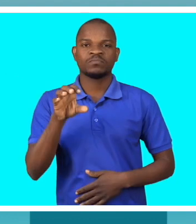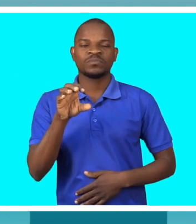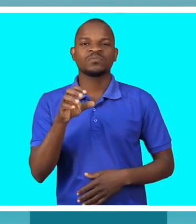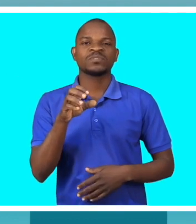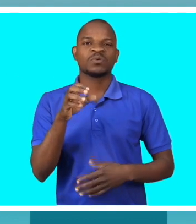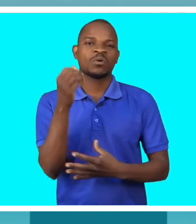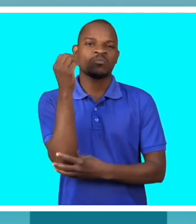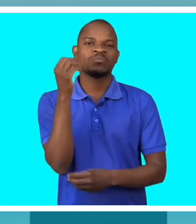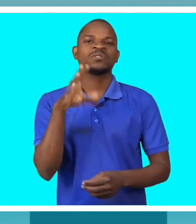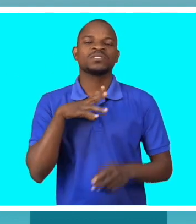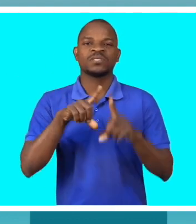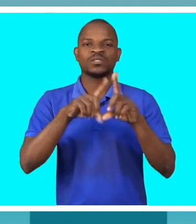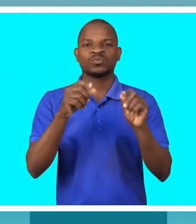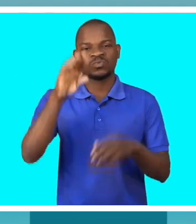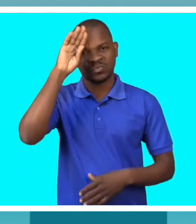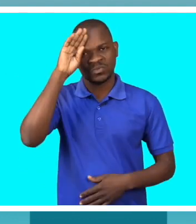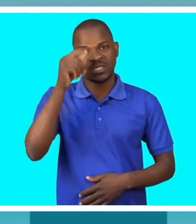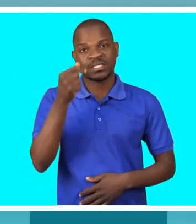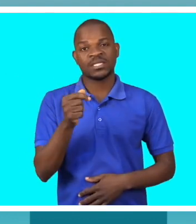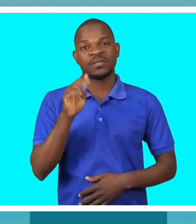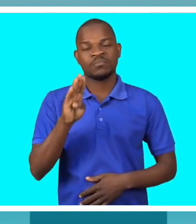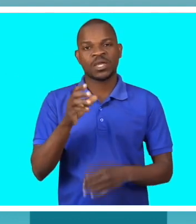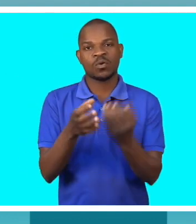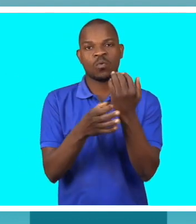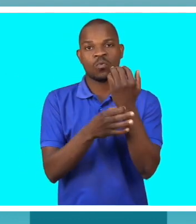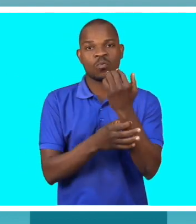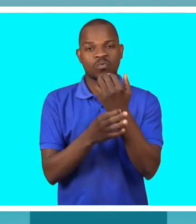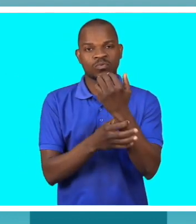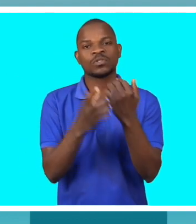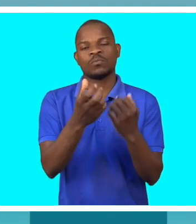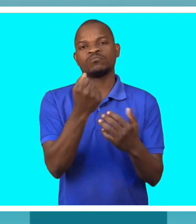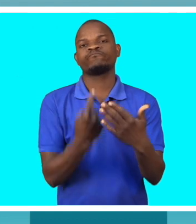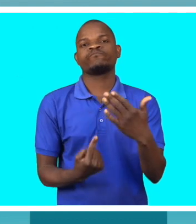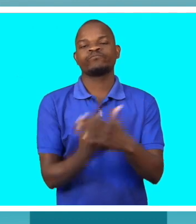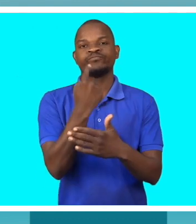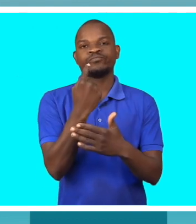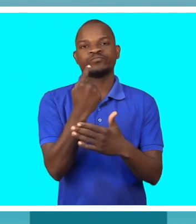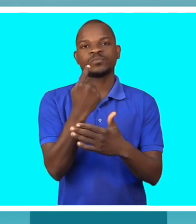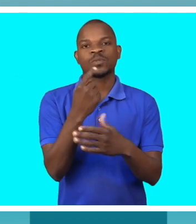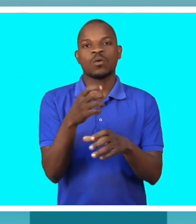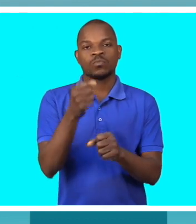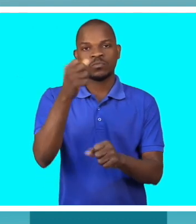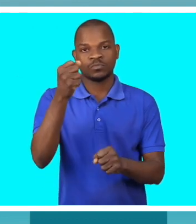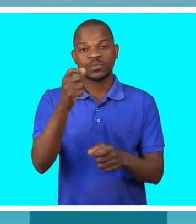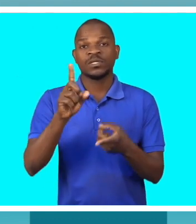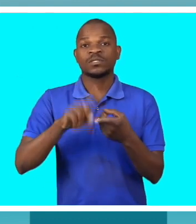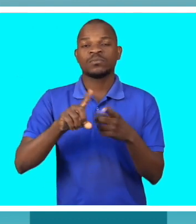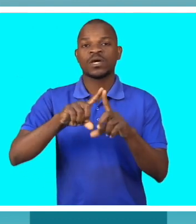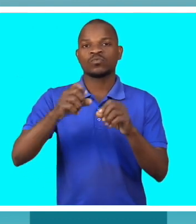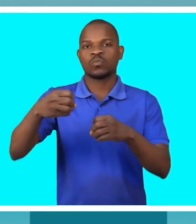tuberculose vertebral é uma das causas também de lesão medular. A própria infecção pelo HIV, alguns tumores